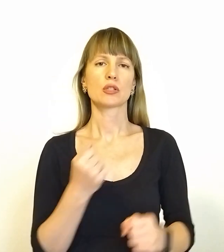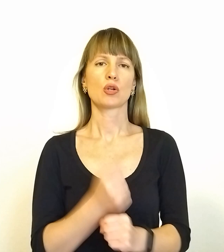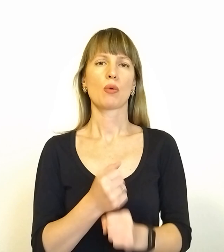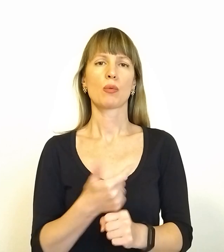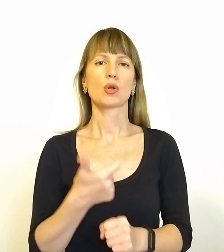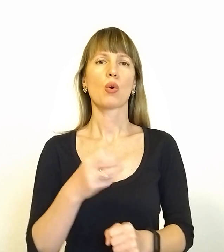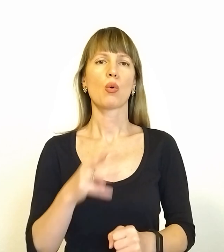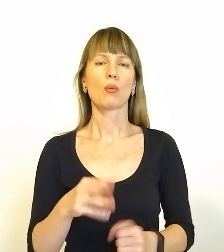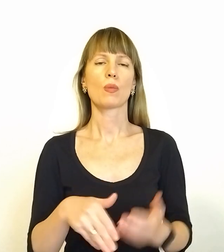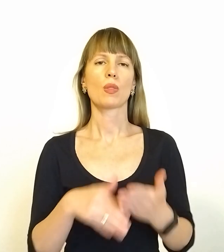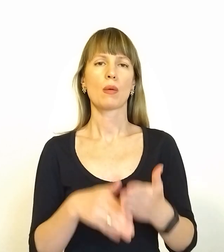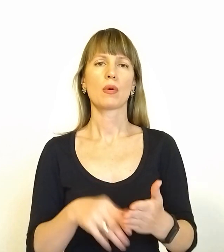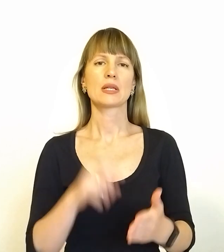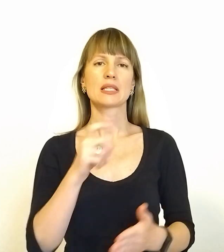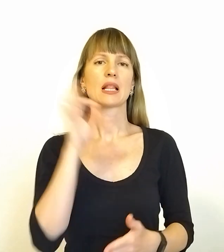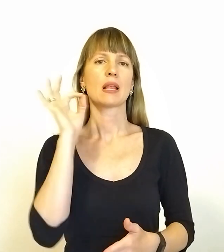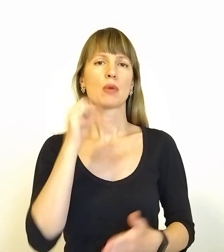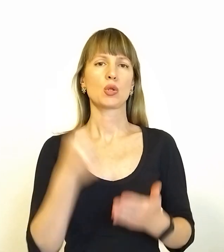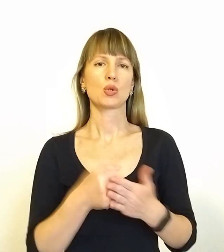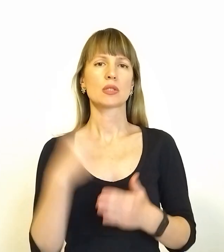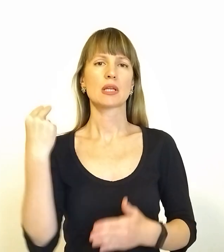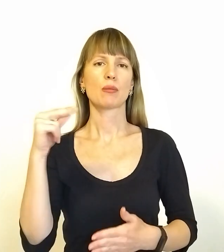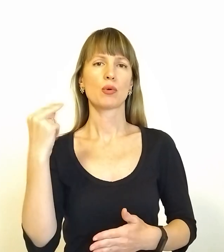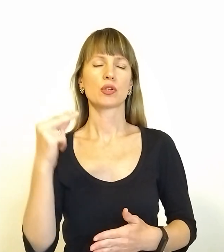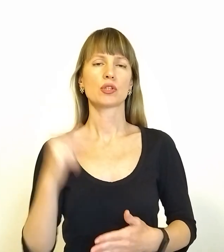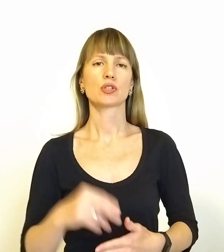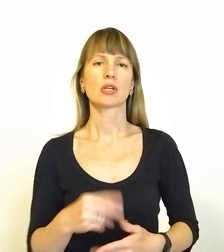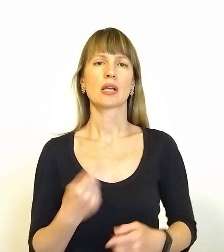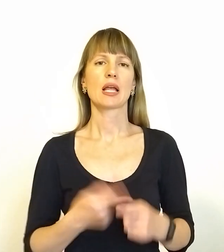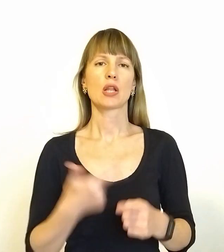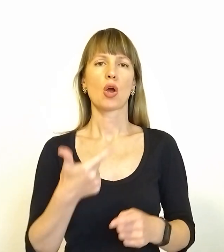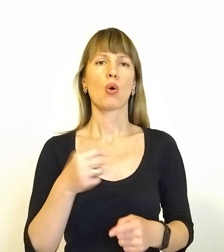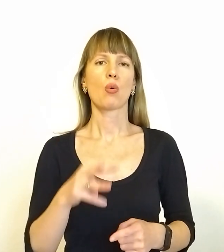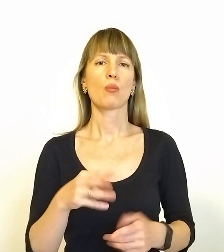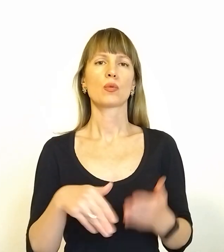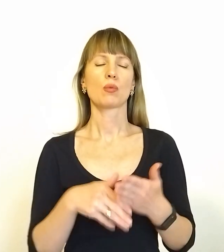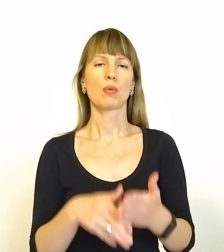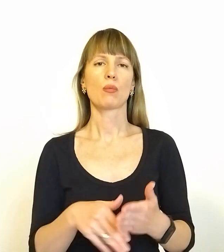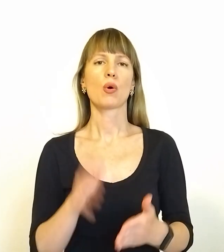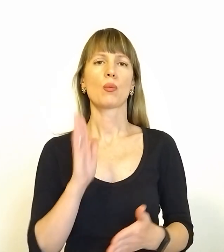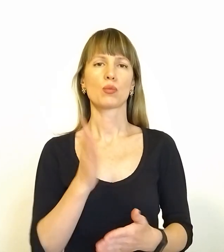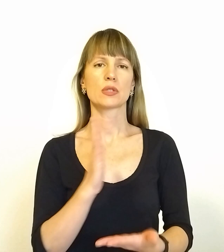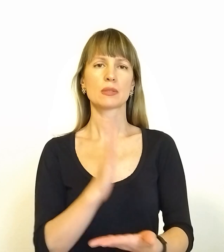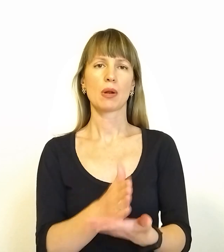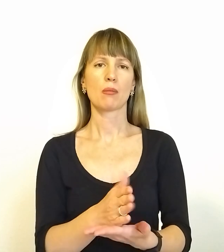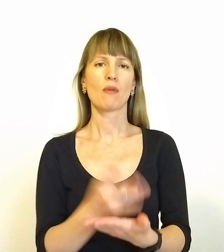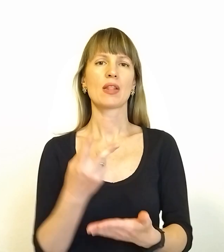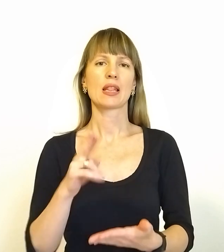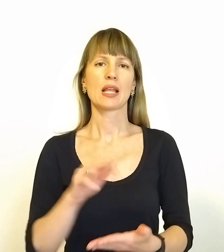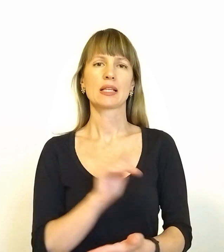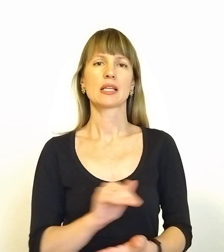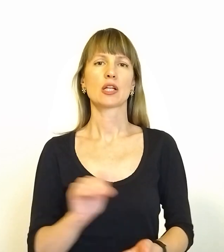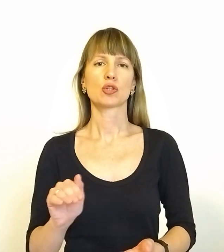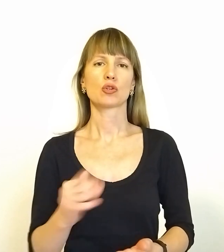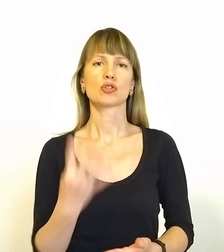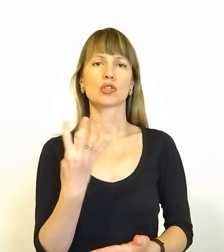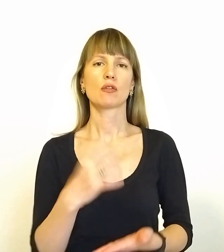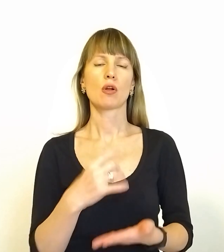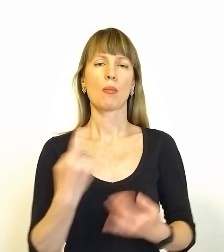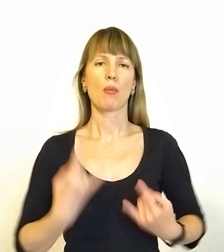гуманітарну допомогу з Німеччини до Запоріжжя. Ця гуманітарна допомога буде спрямована для діток четвертого пологового